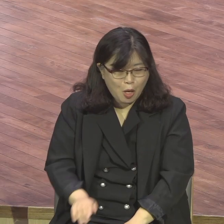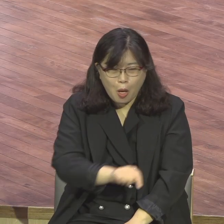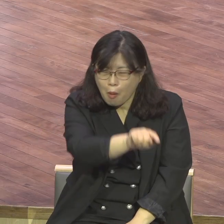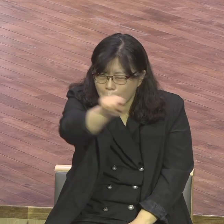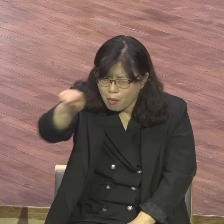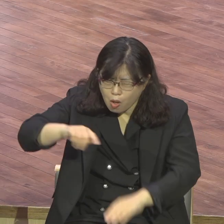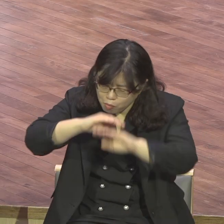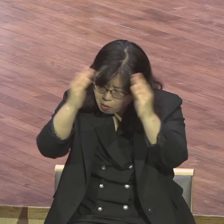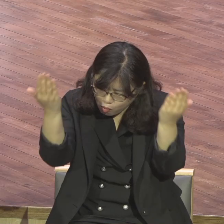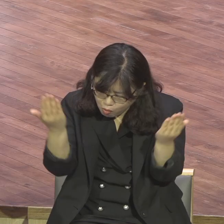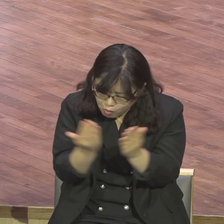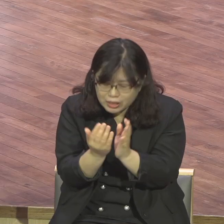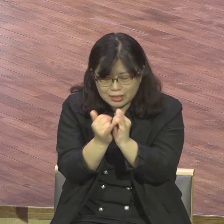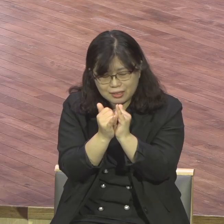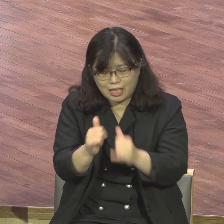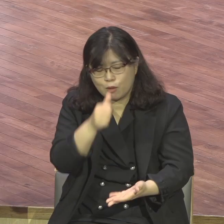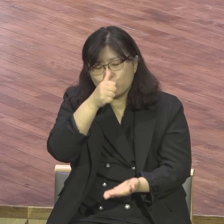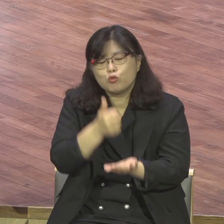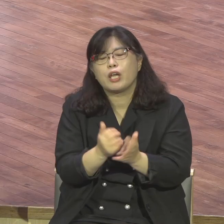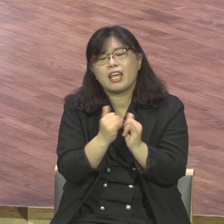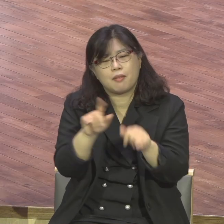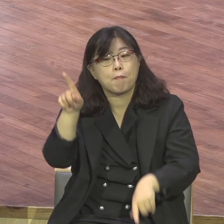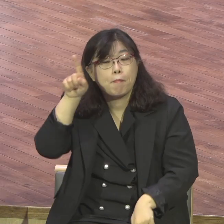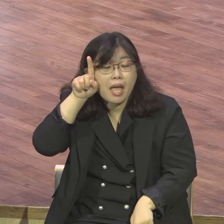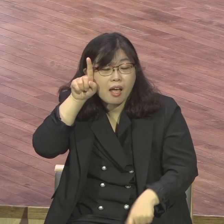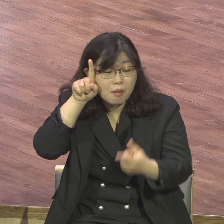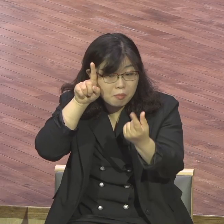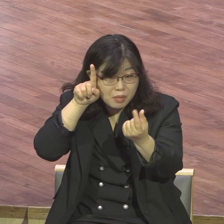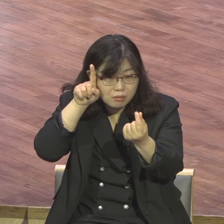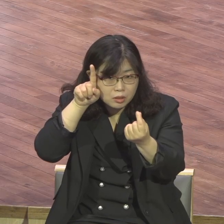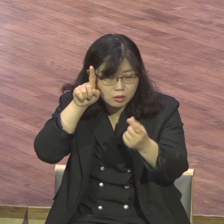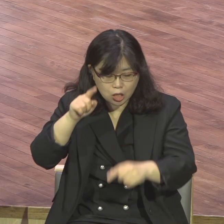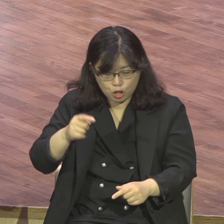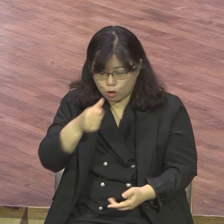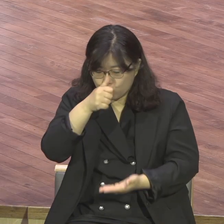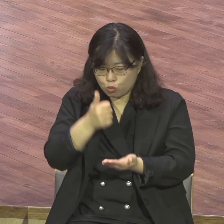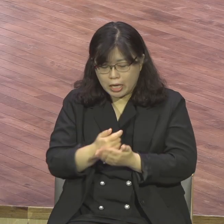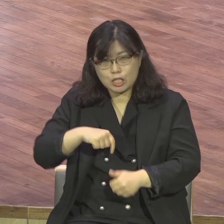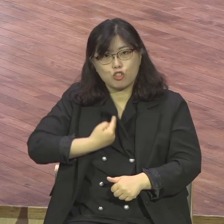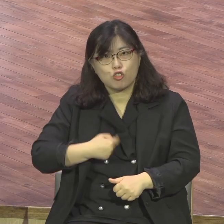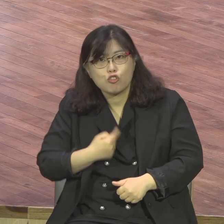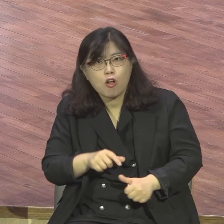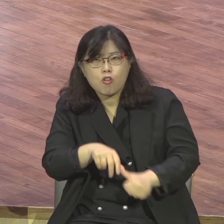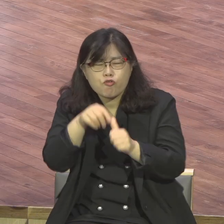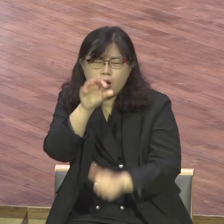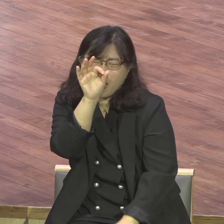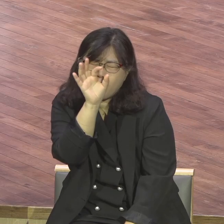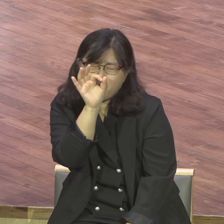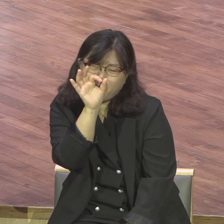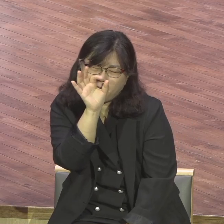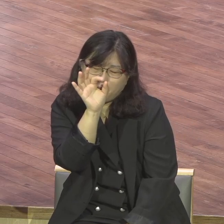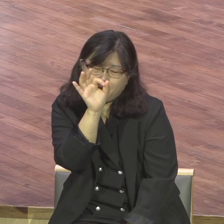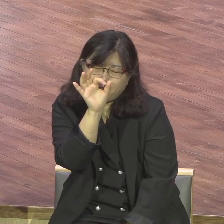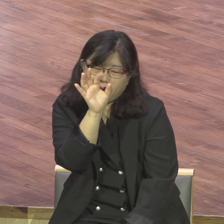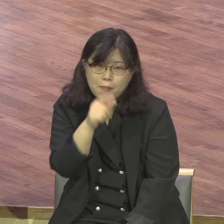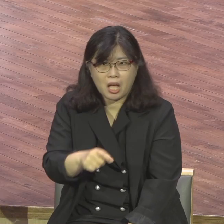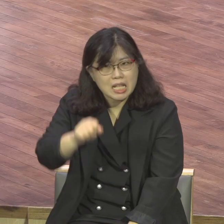아무것도 할 수 없습니다 죄인 스스로는 절대 구원 받을 수 없습니다 어떤 노력도 머리를 아무리 깎고 도리를 닦아도